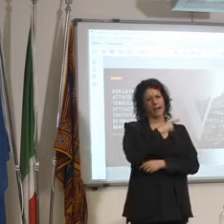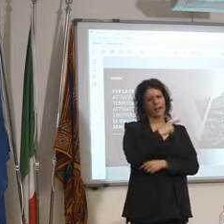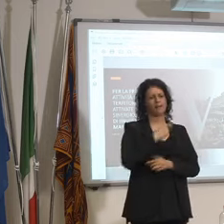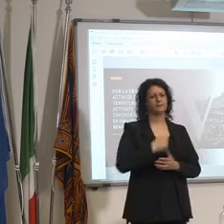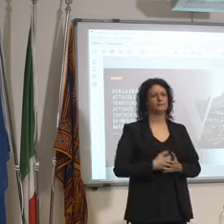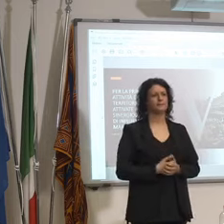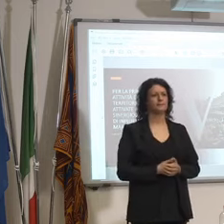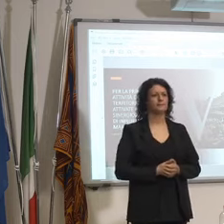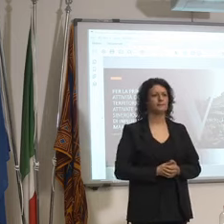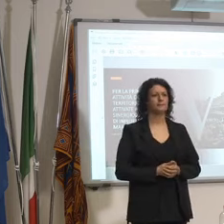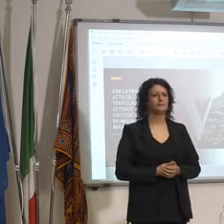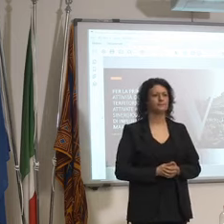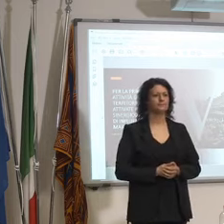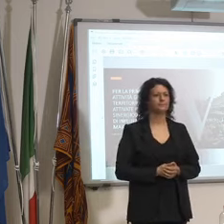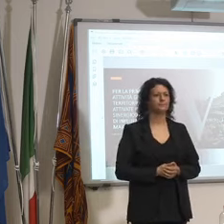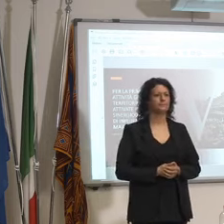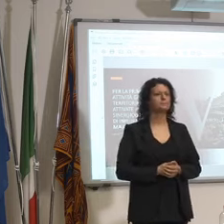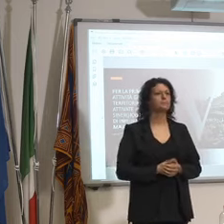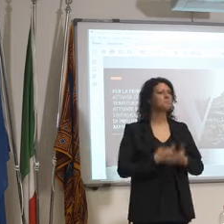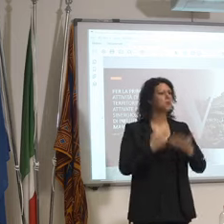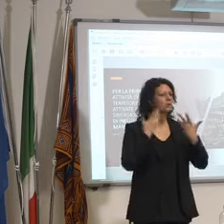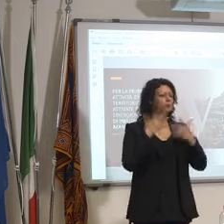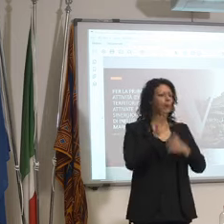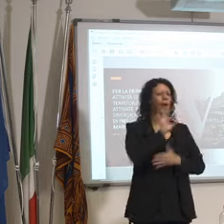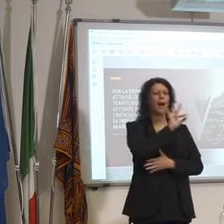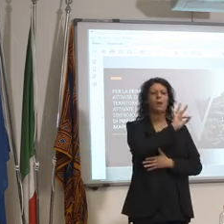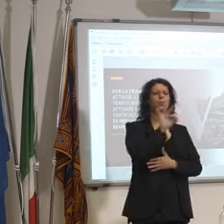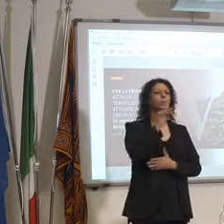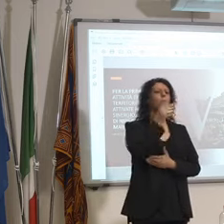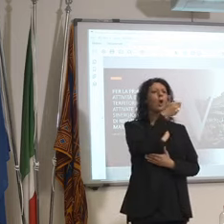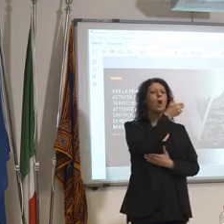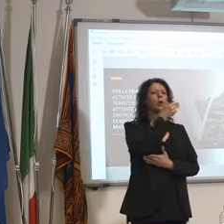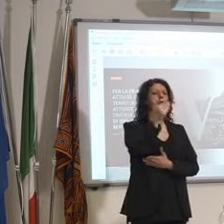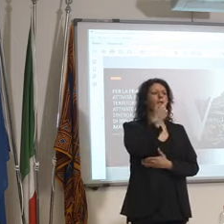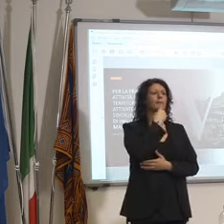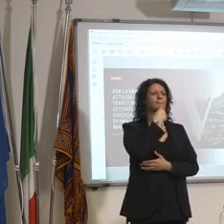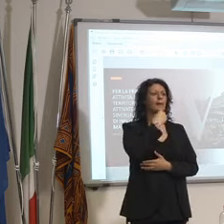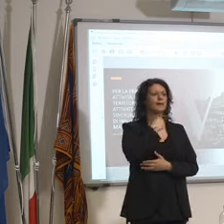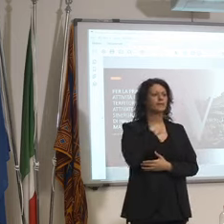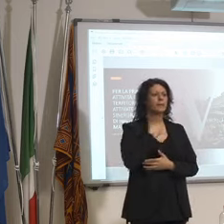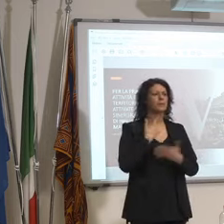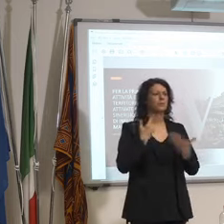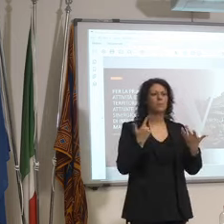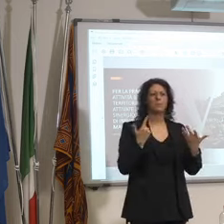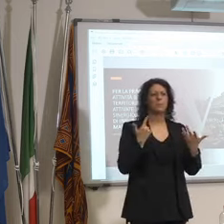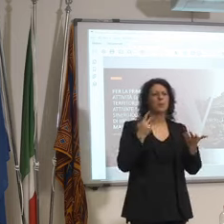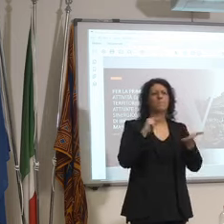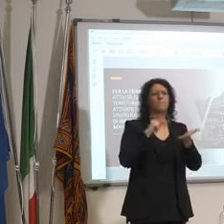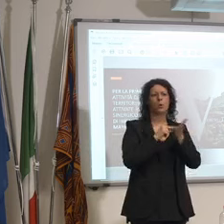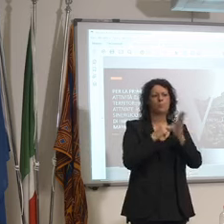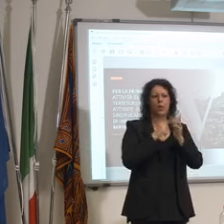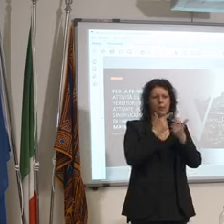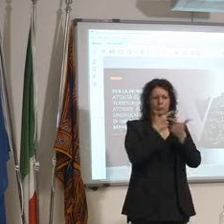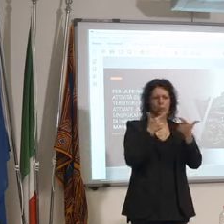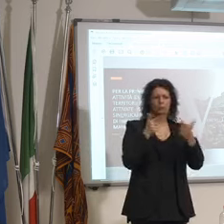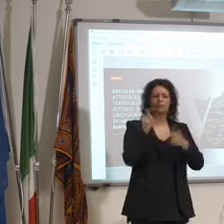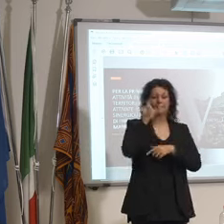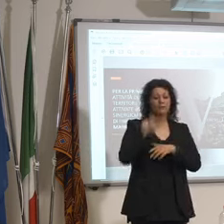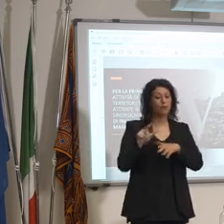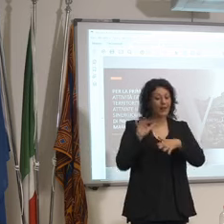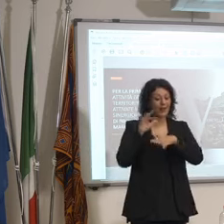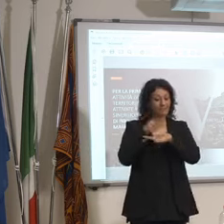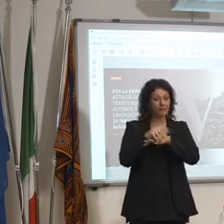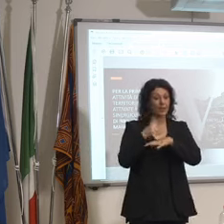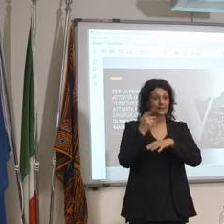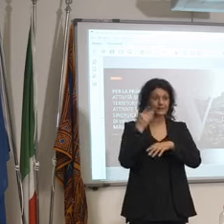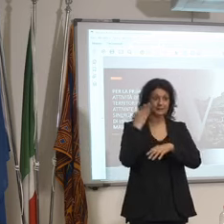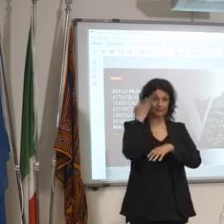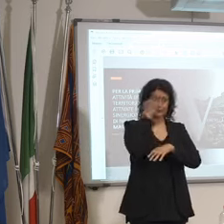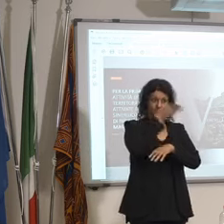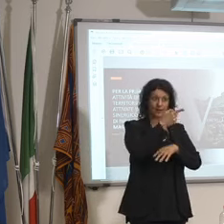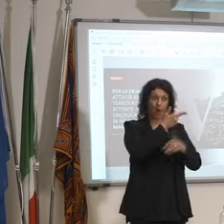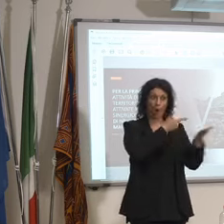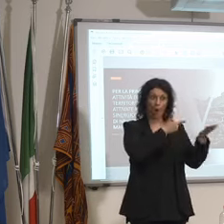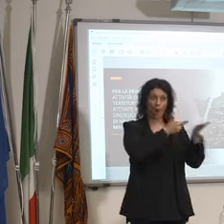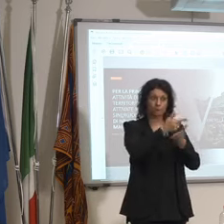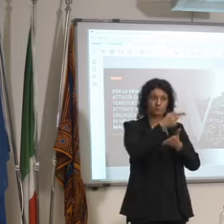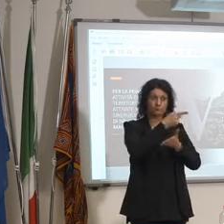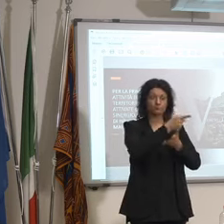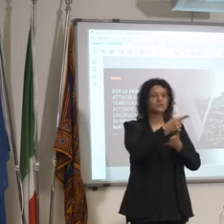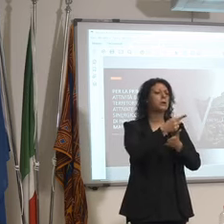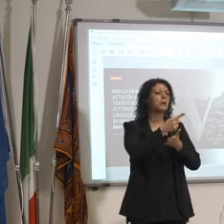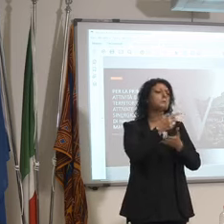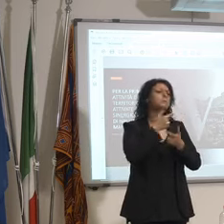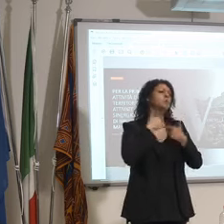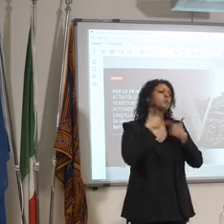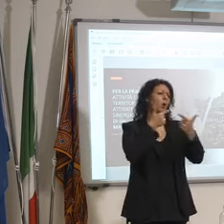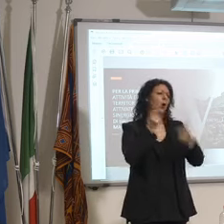giusto ma mi hanno già detto guarda io non ho problemi ospitarlo qui da me e fargli fare l'esperienza per esempio un albergo a